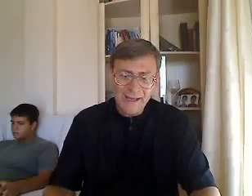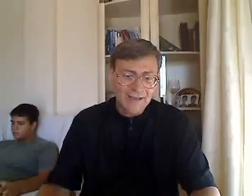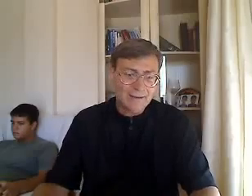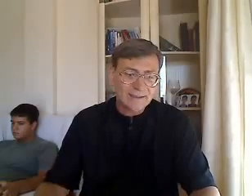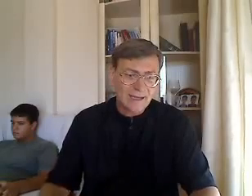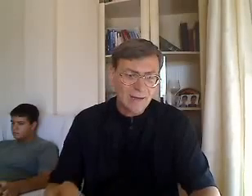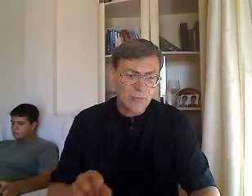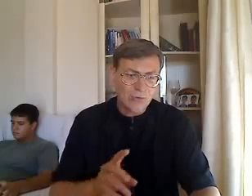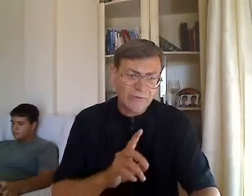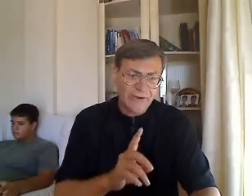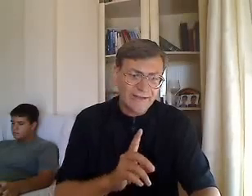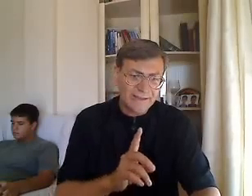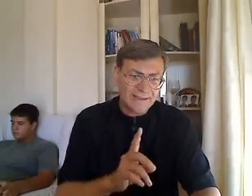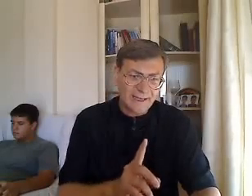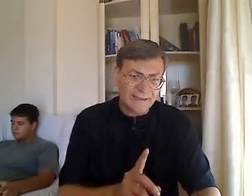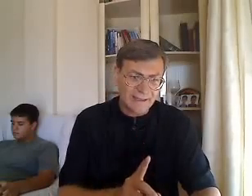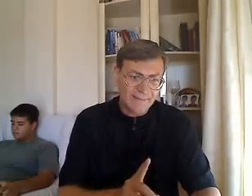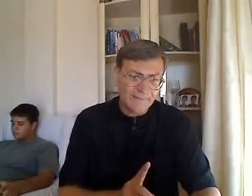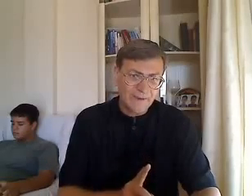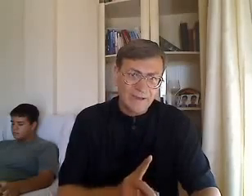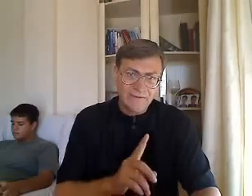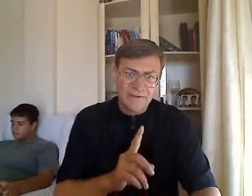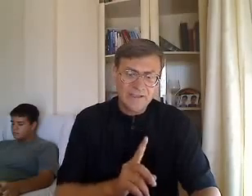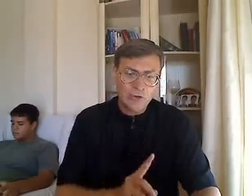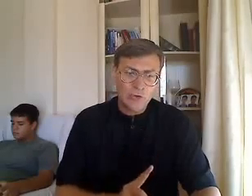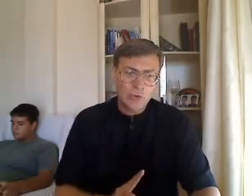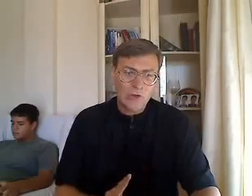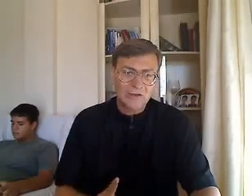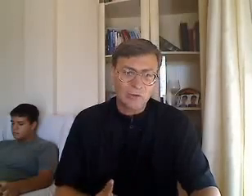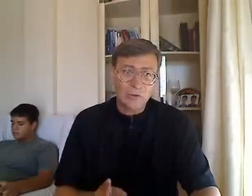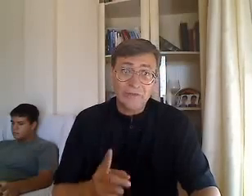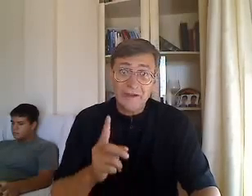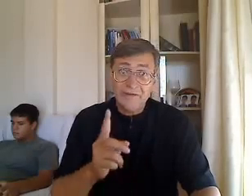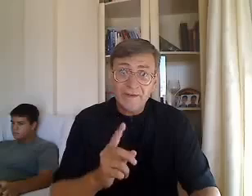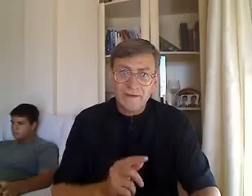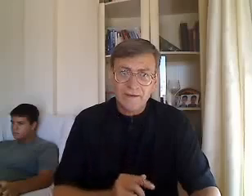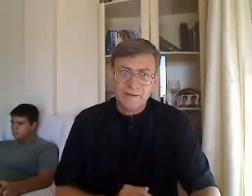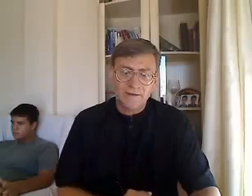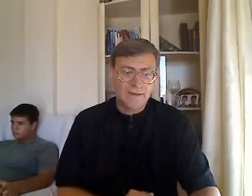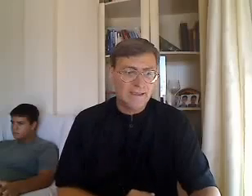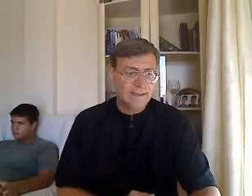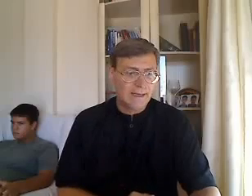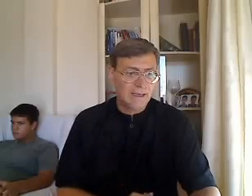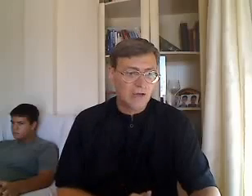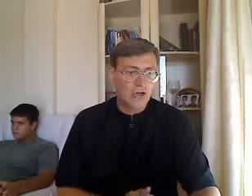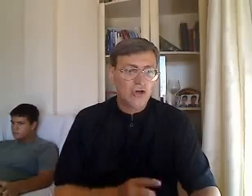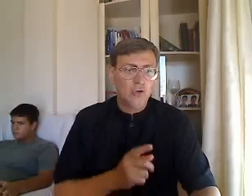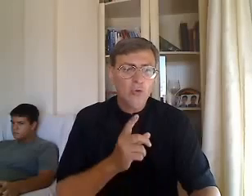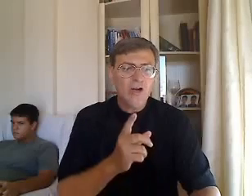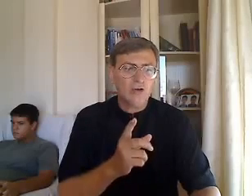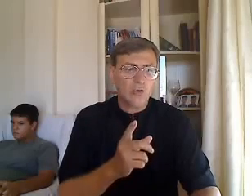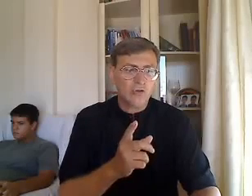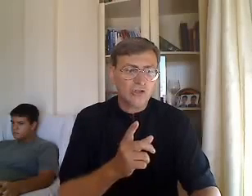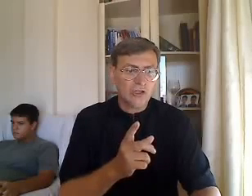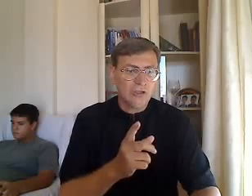en Salmo 27, versículo 4, David dice, Una cosa